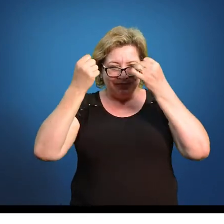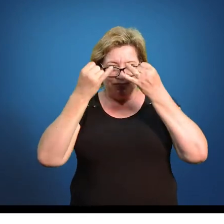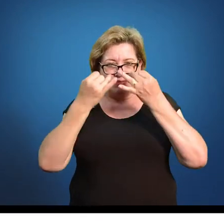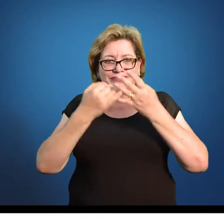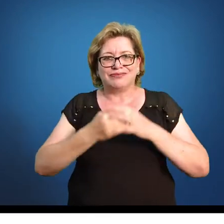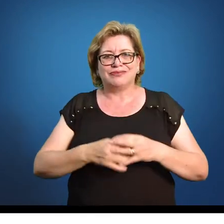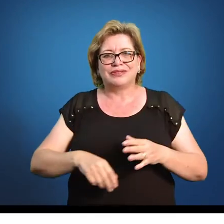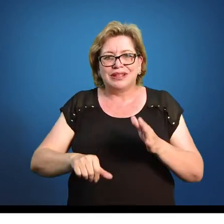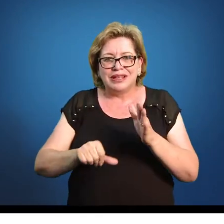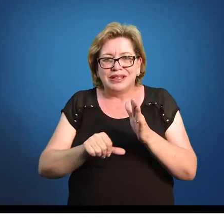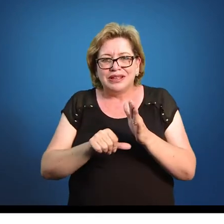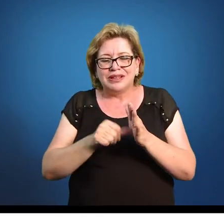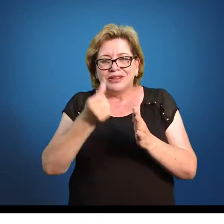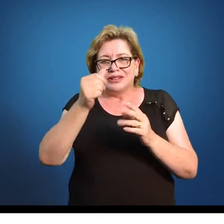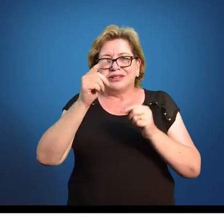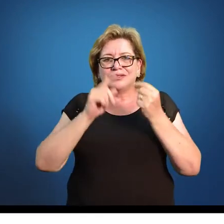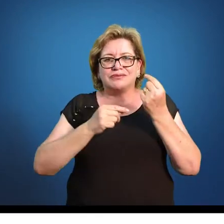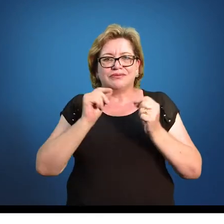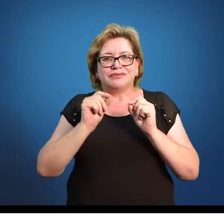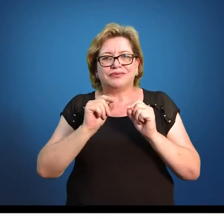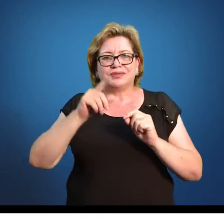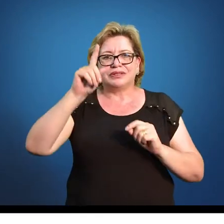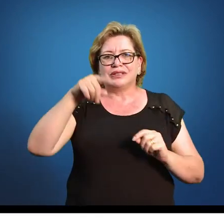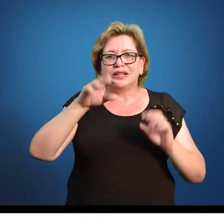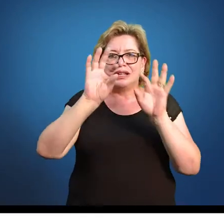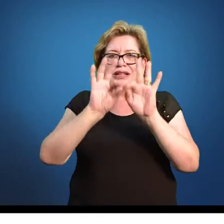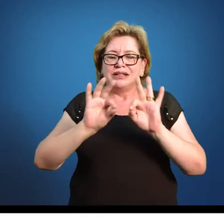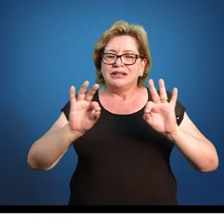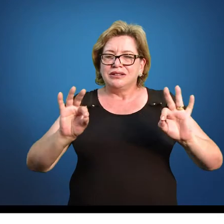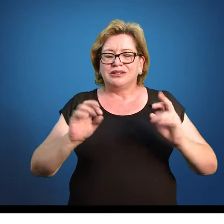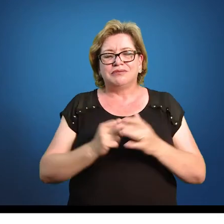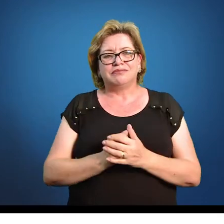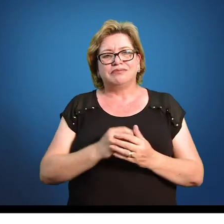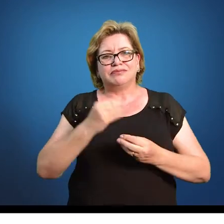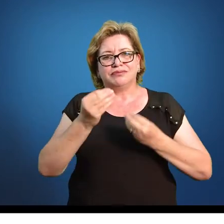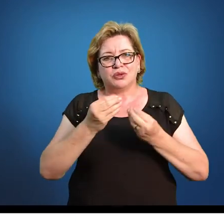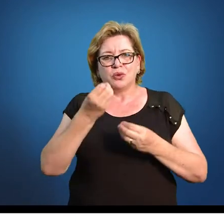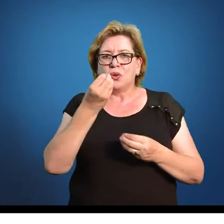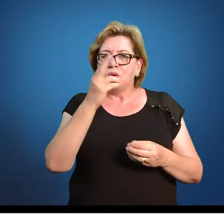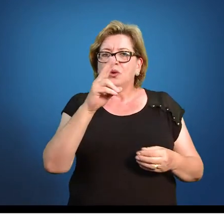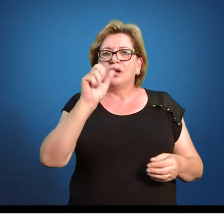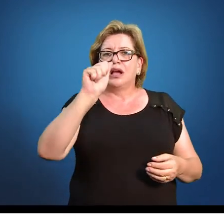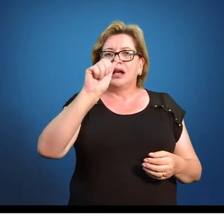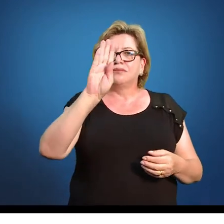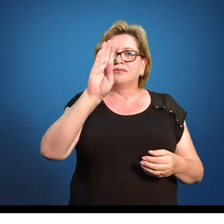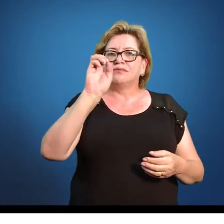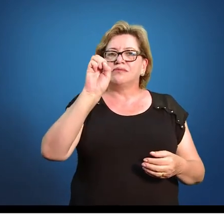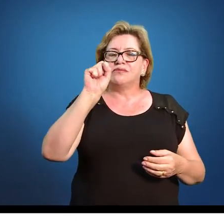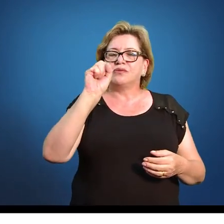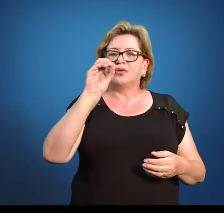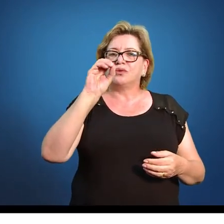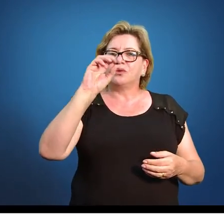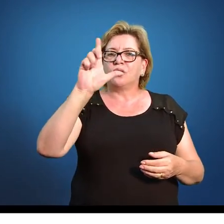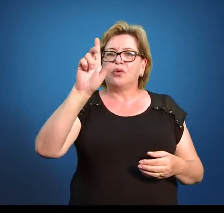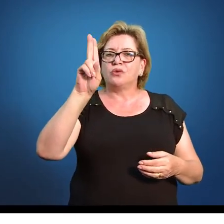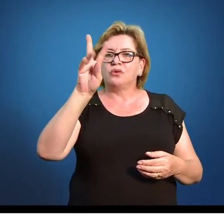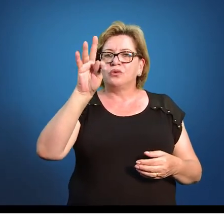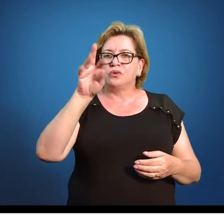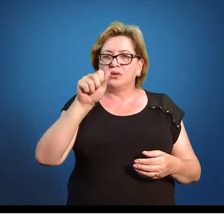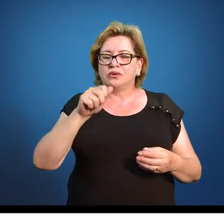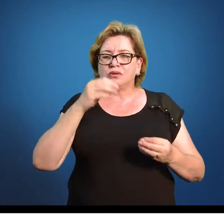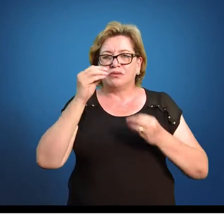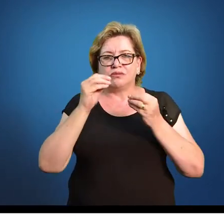essa primeira frequência aqui nós vamos chamá-la de frequência simples. Ou frequência absoluta. Tanto faz. Simples ou absoluta.